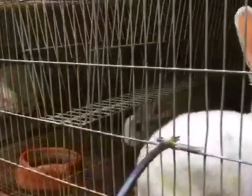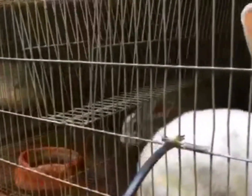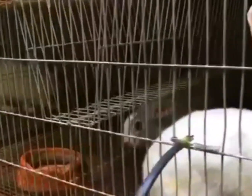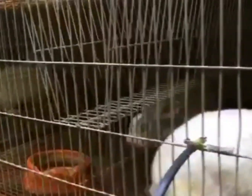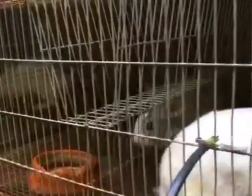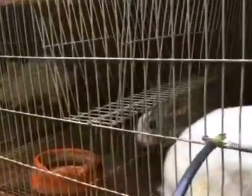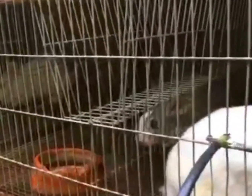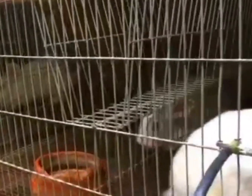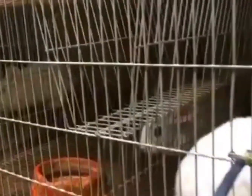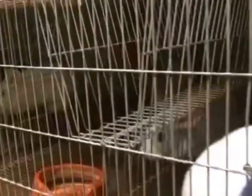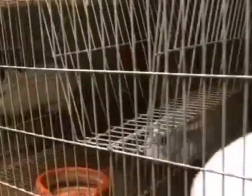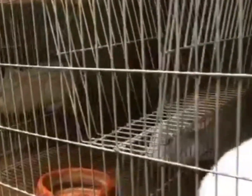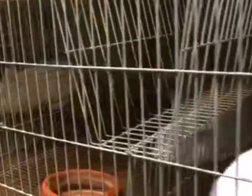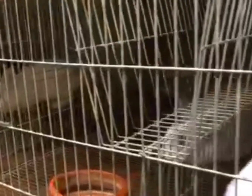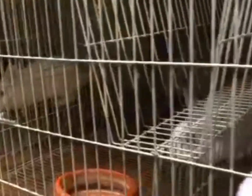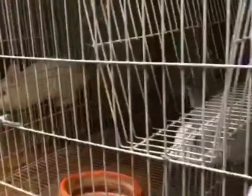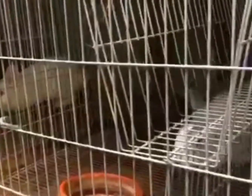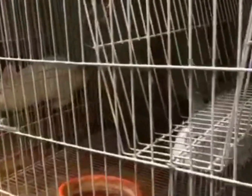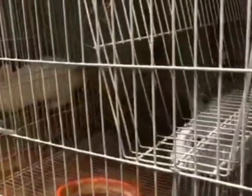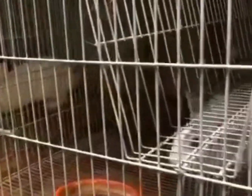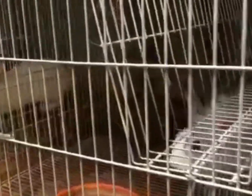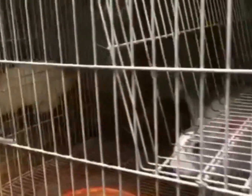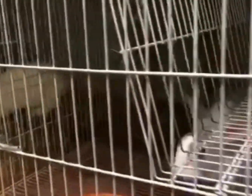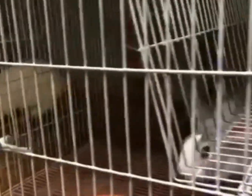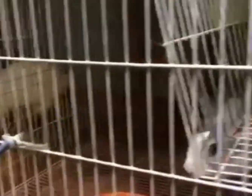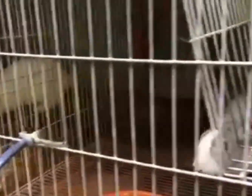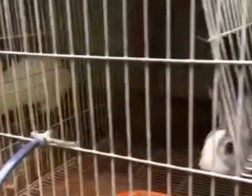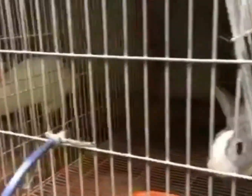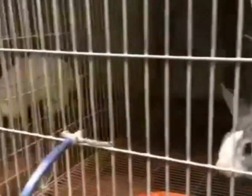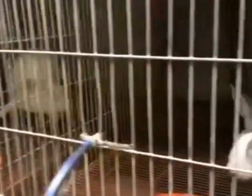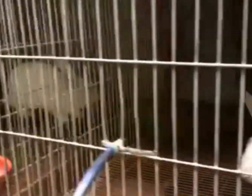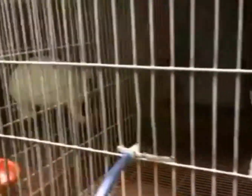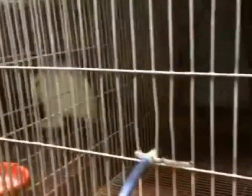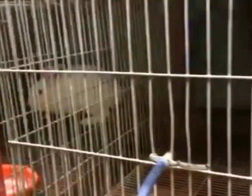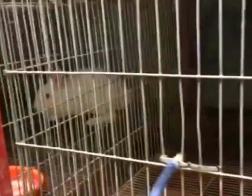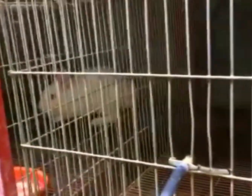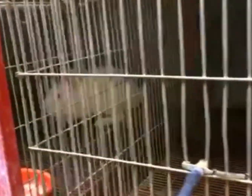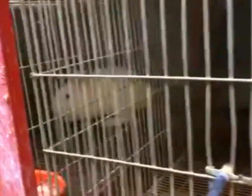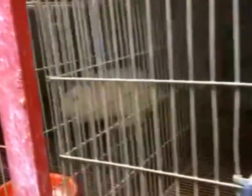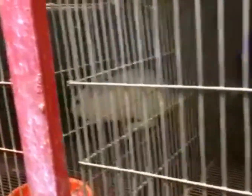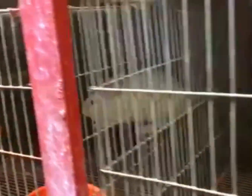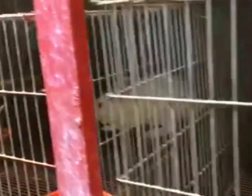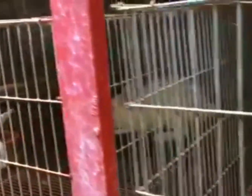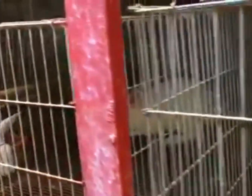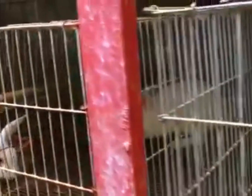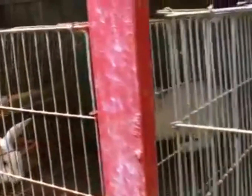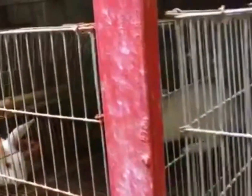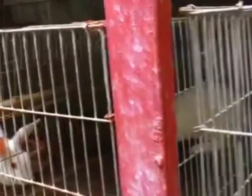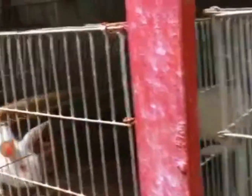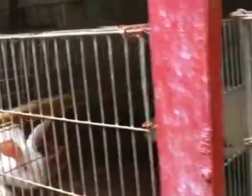maintenance na at madali pa silang para minin. So, pwede mo silang gawin negosyo at pwede mo rin